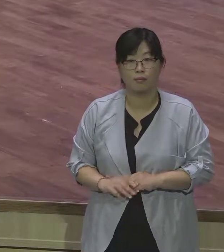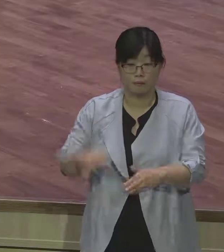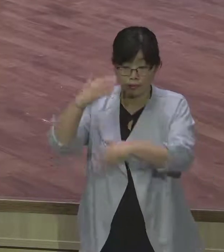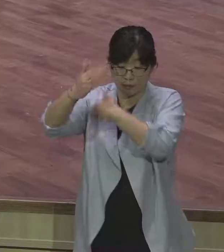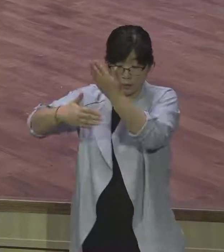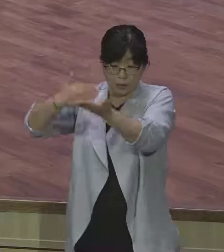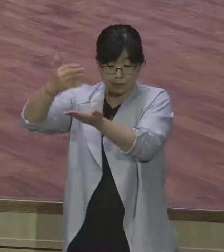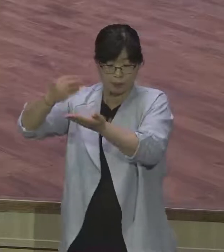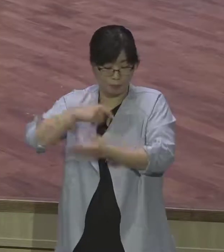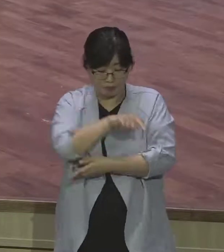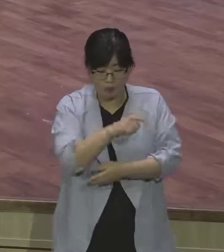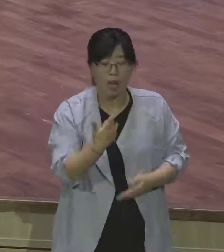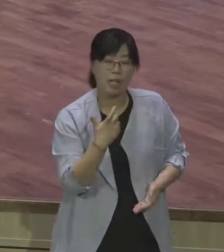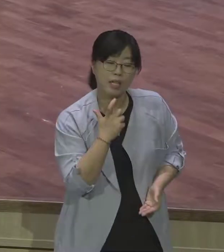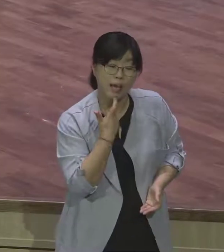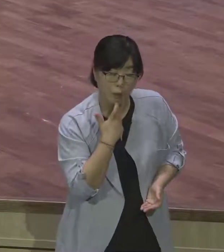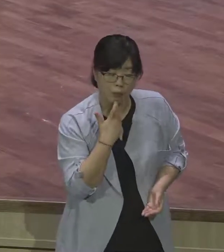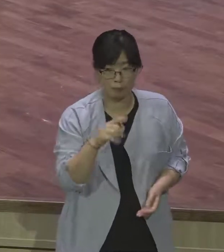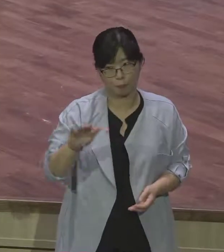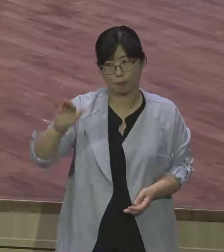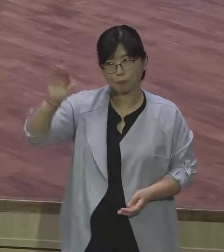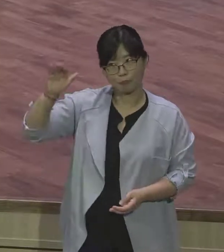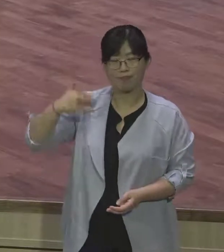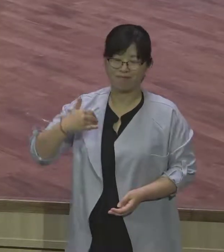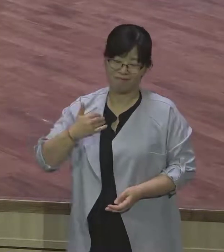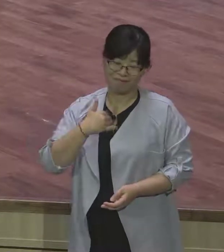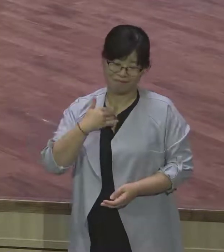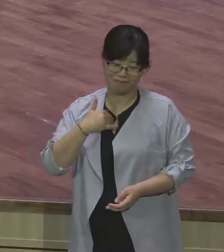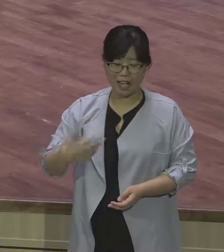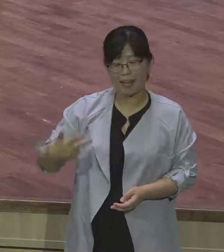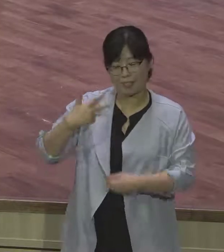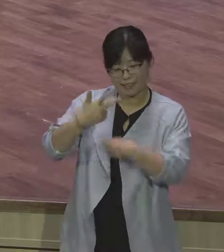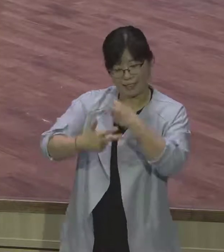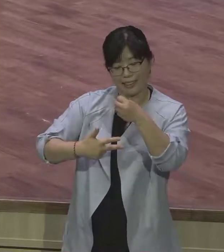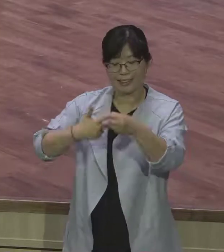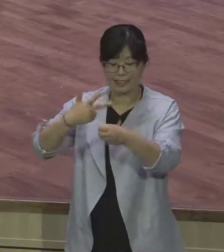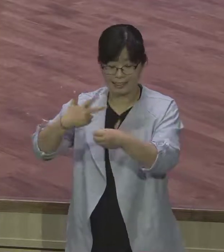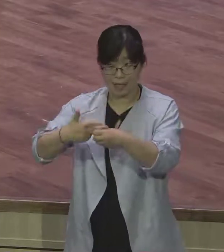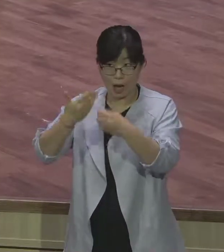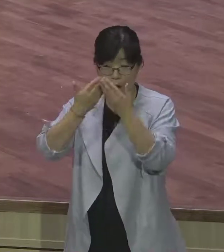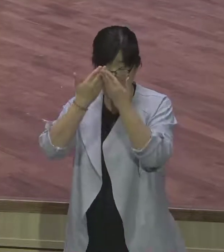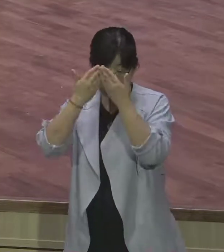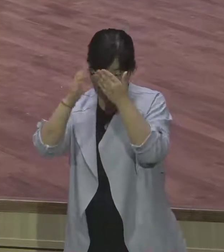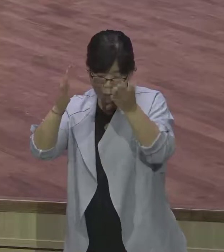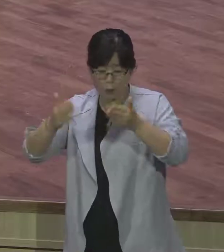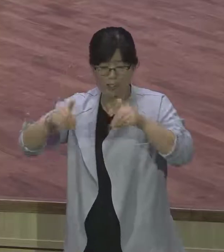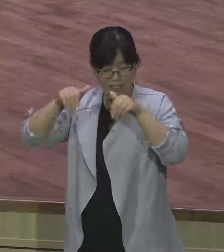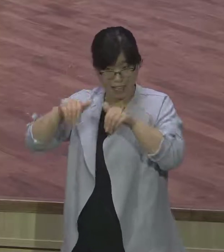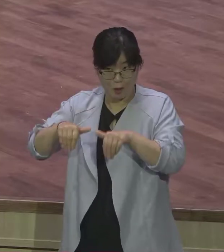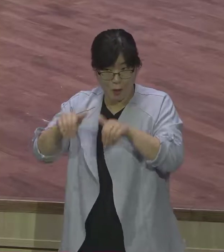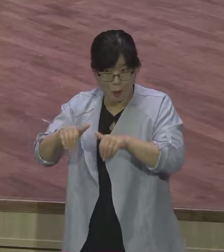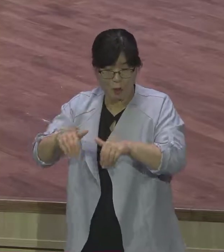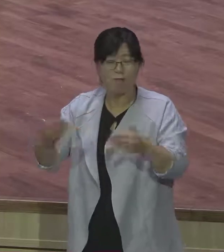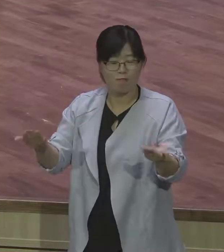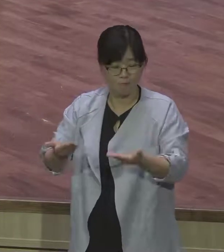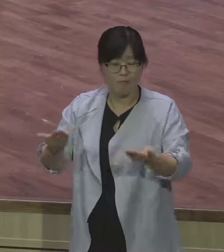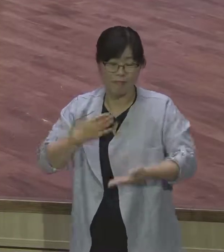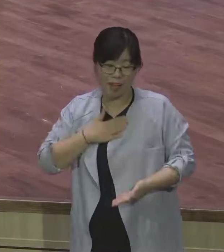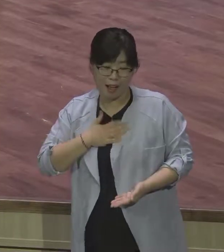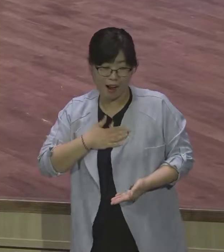없어요. 하나님 앞에는 이런 방구도 그렇게 물지 않고 자기 뜻대로 결론 내려버려 자기 감정대로 자기 기분대로 결론